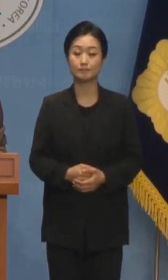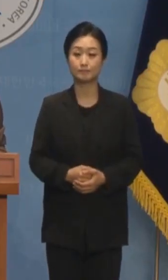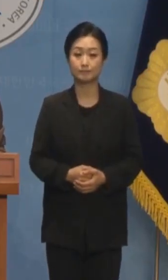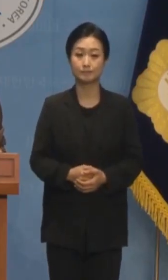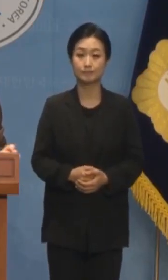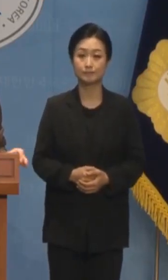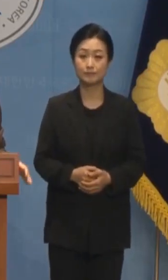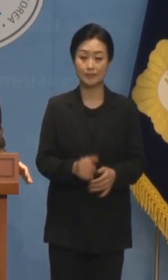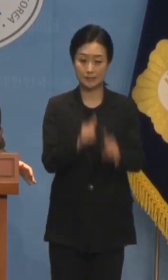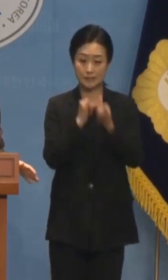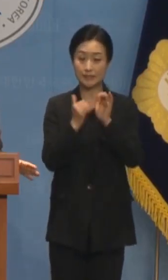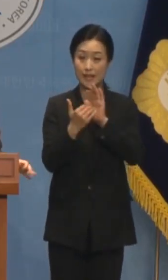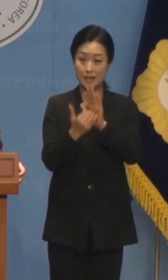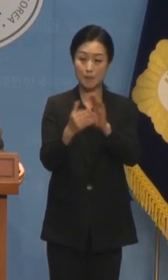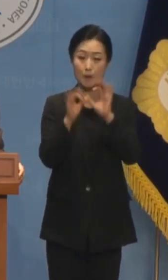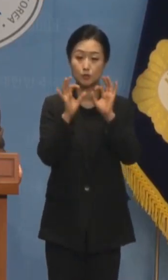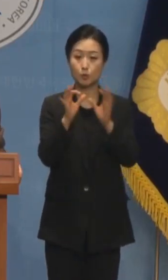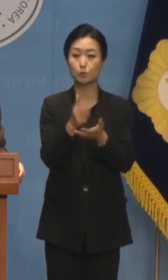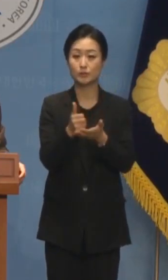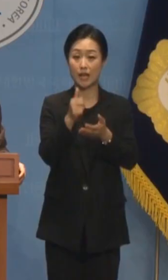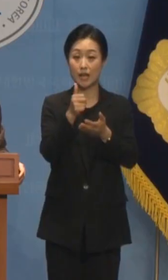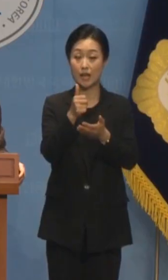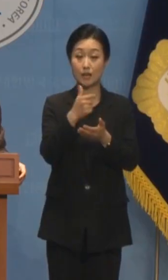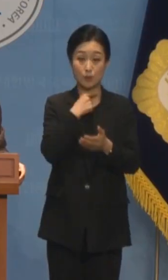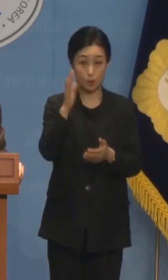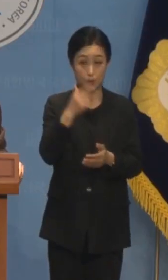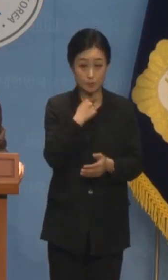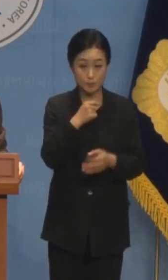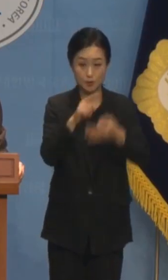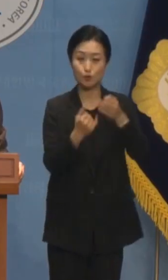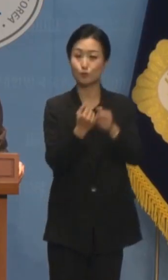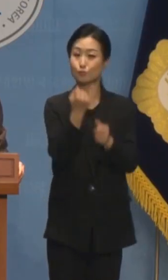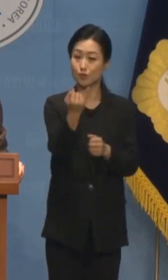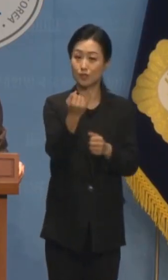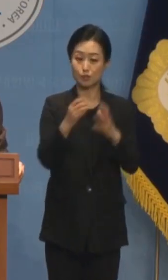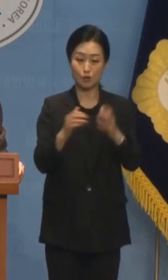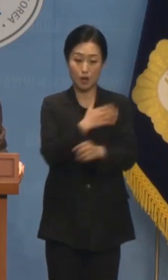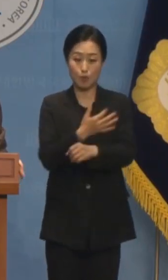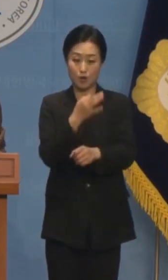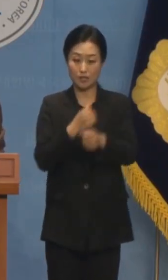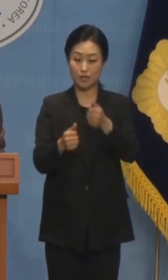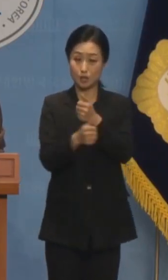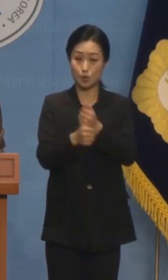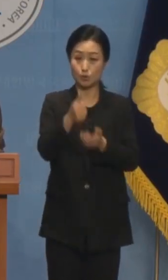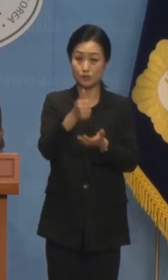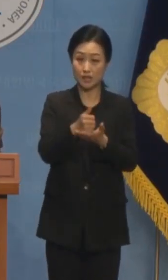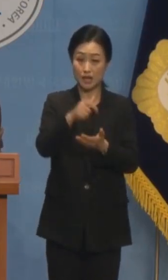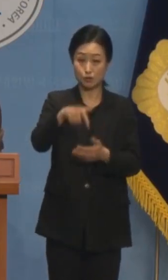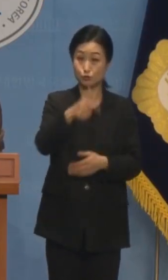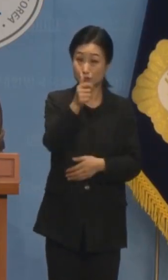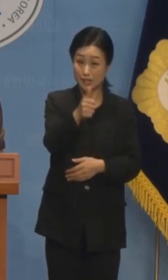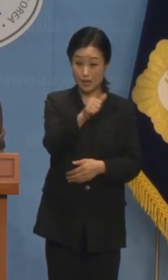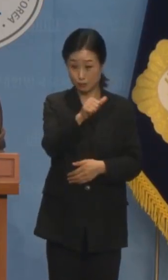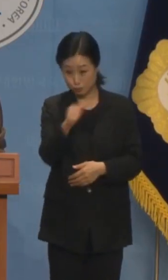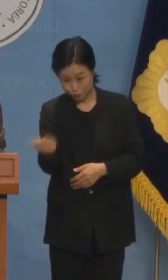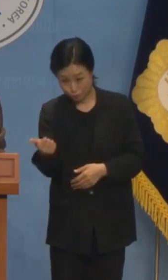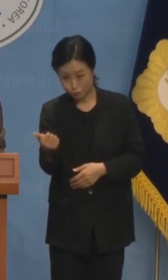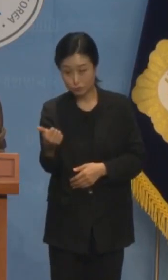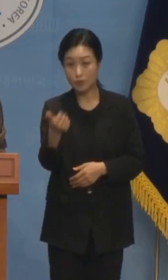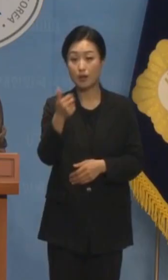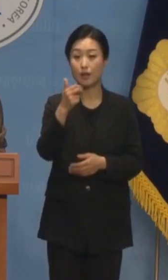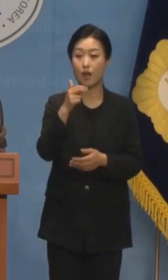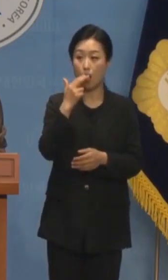자살내방 전도사가 되고 싶다는 김건희 여사님 권익위 국장의 억울한 죽음부터 해결하십시오